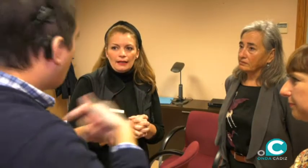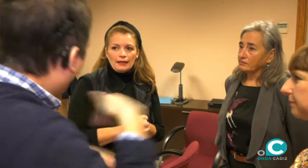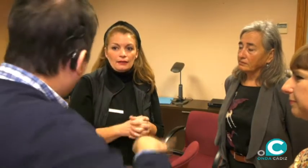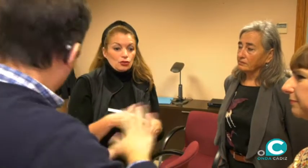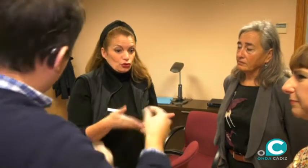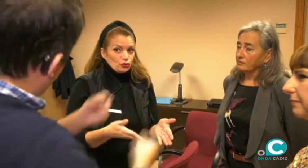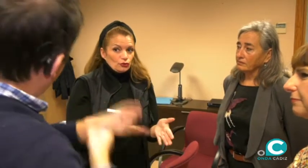Nosotros...